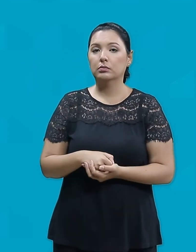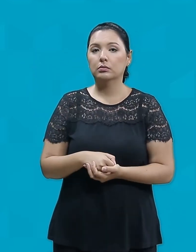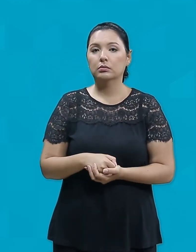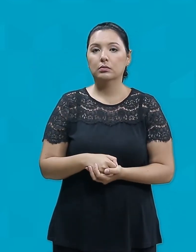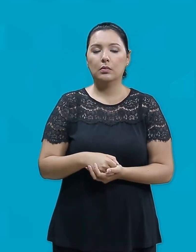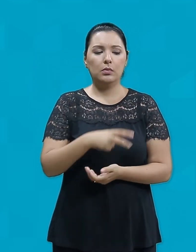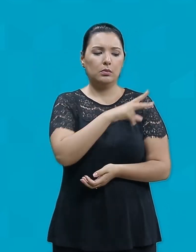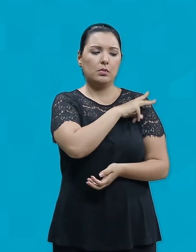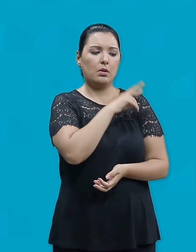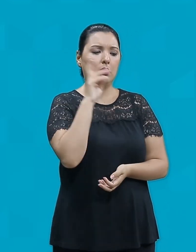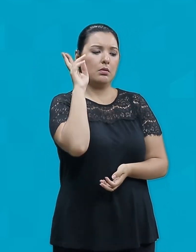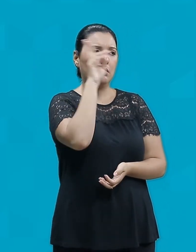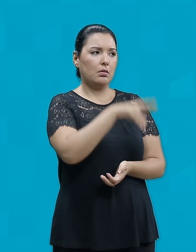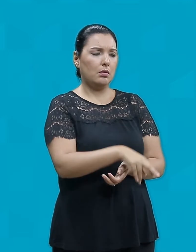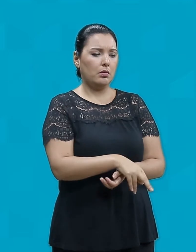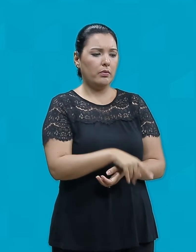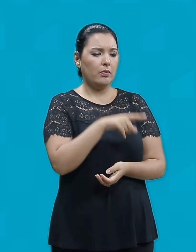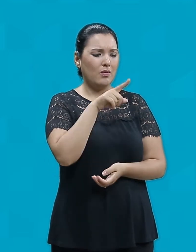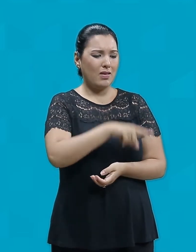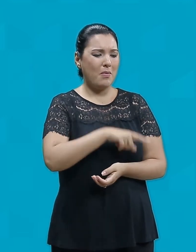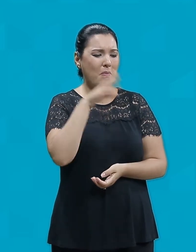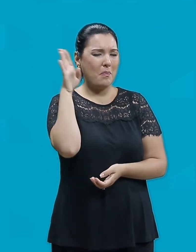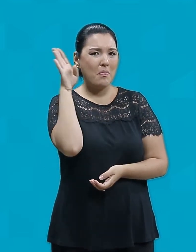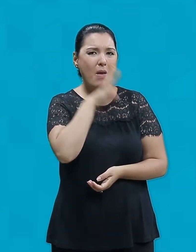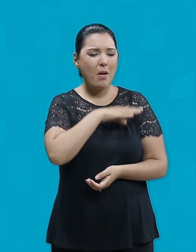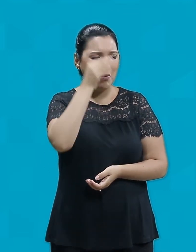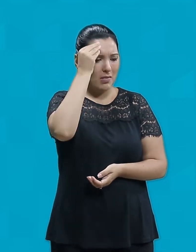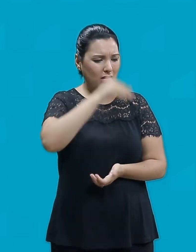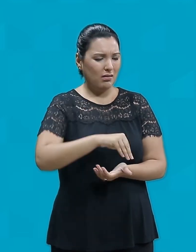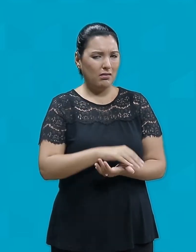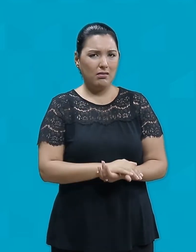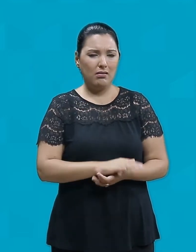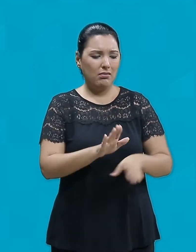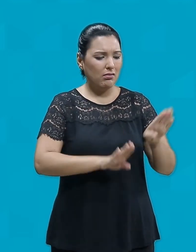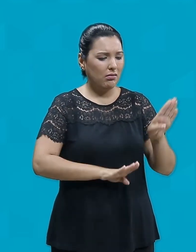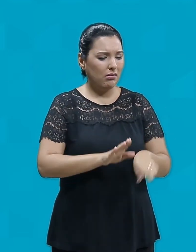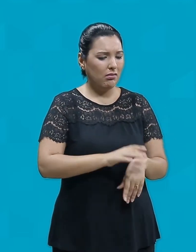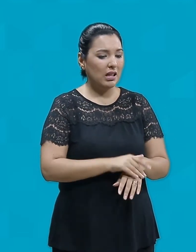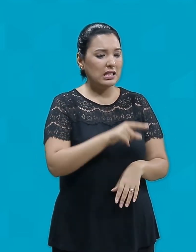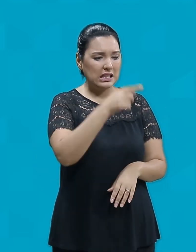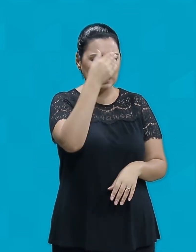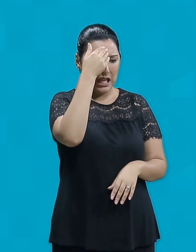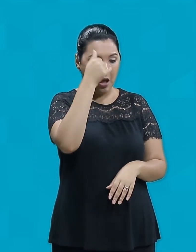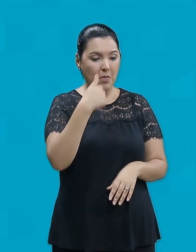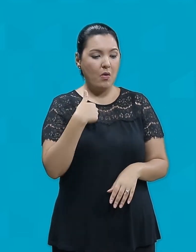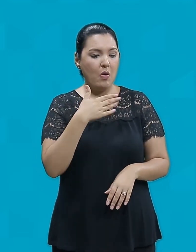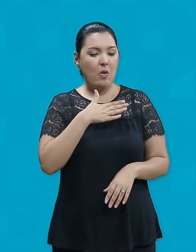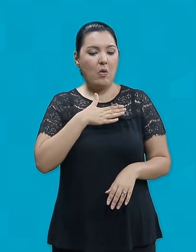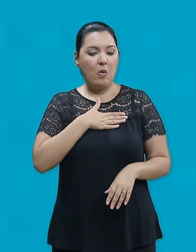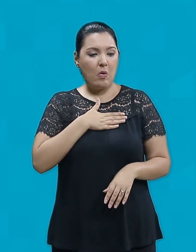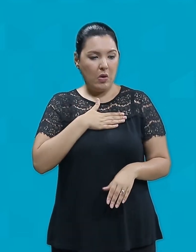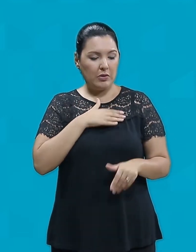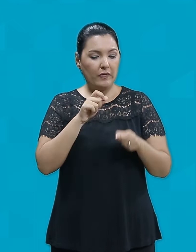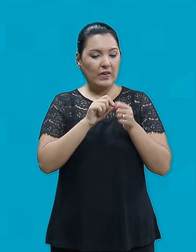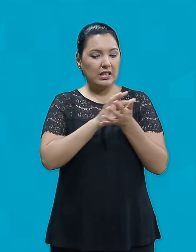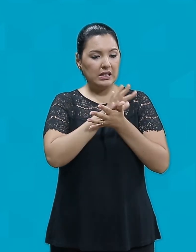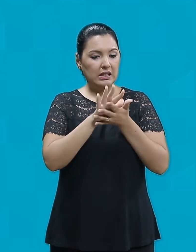respondeu, servo mal e preguiçoso Tu sabias que colho onde não plantei